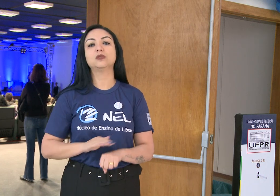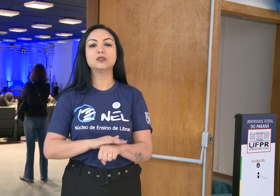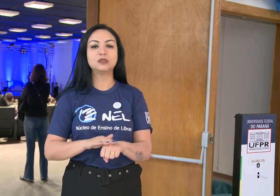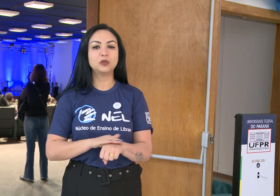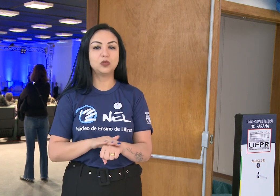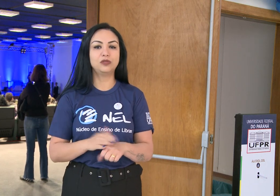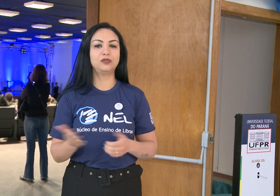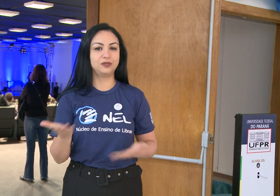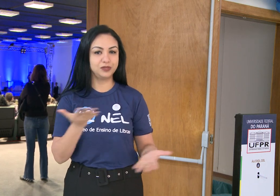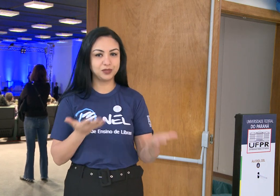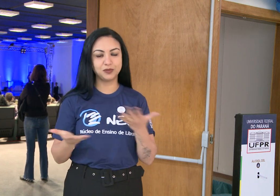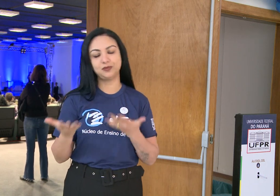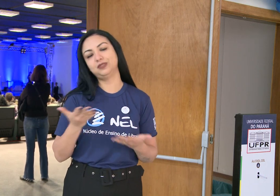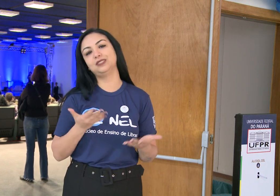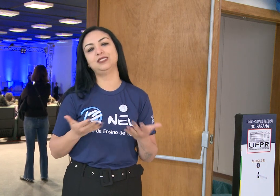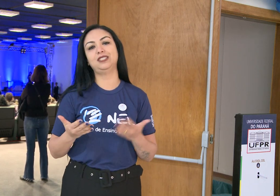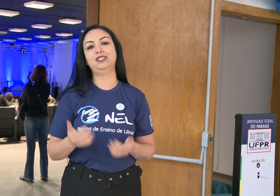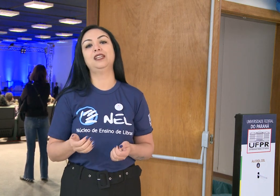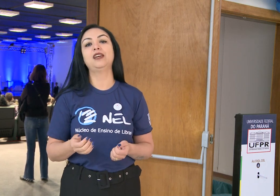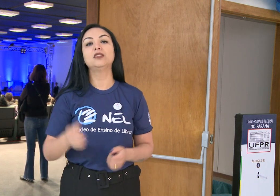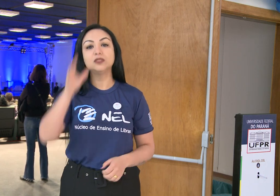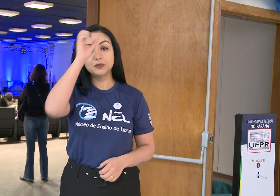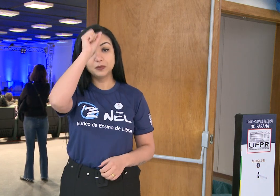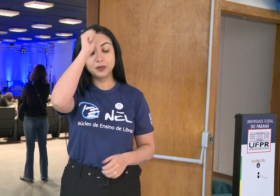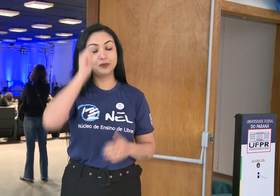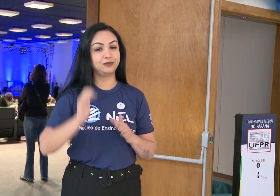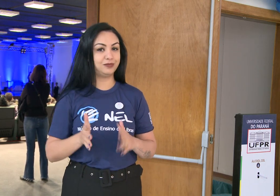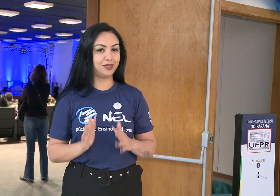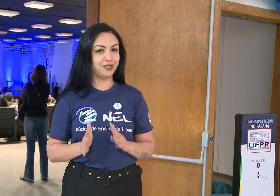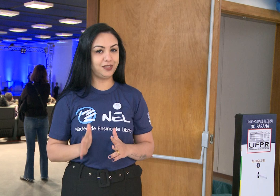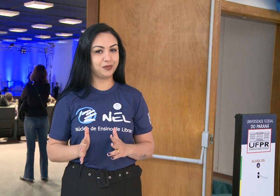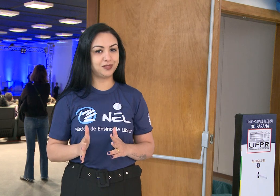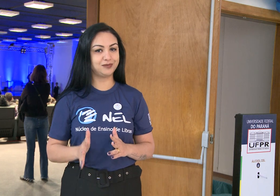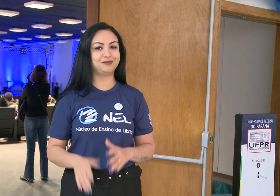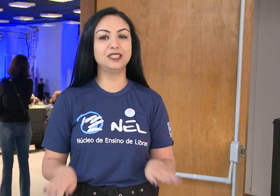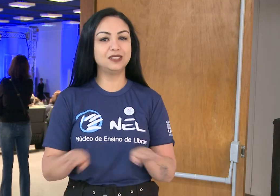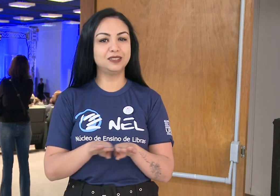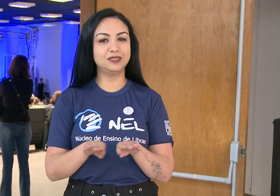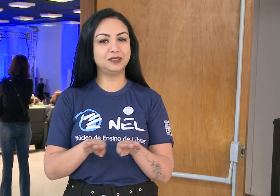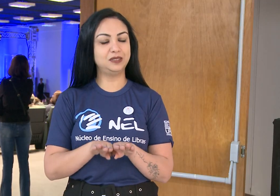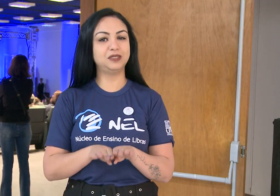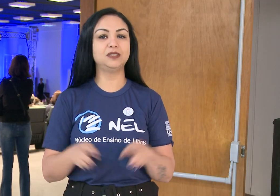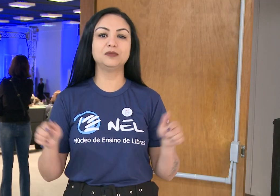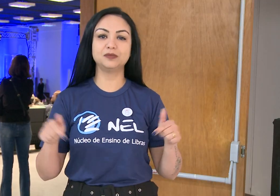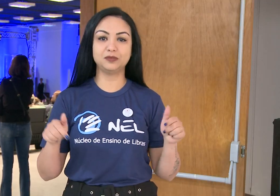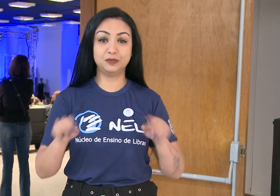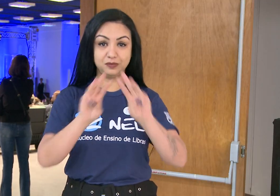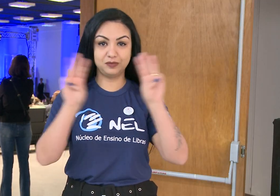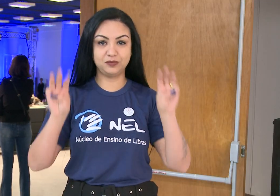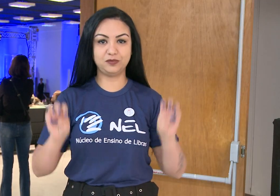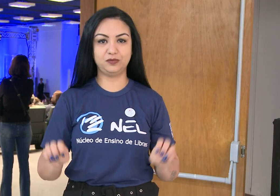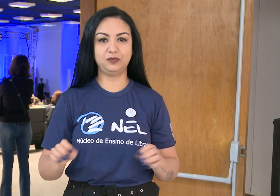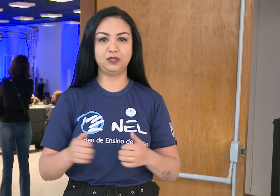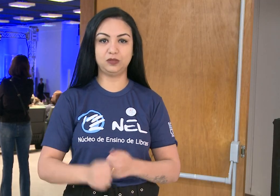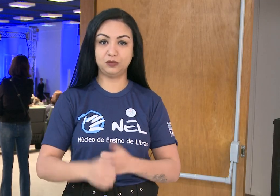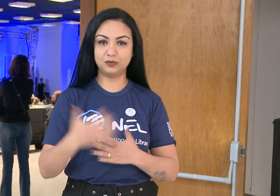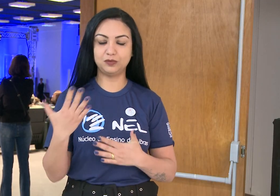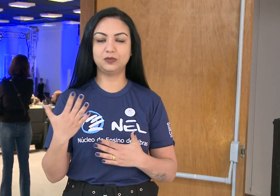conversam, se interagem, aprendem Libras. Também aqui na Federal, no curso do NEO,